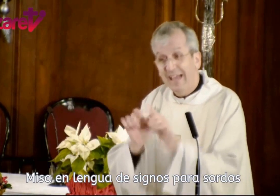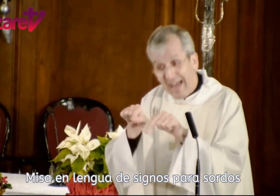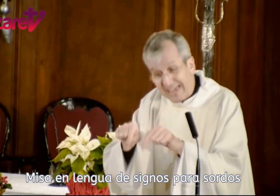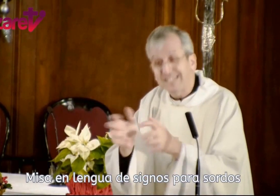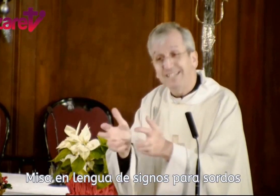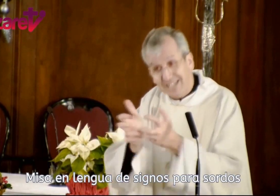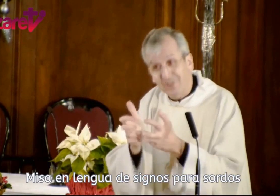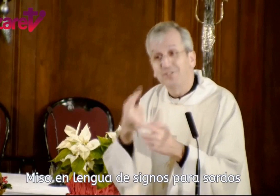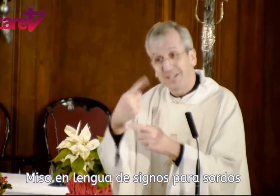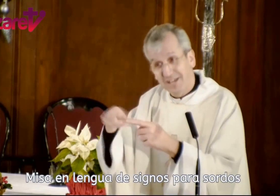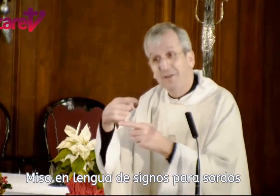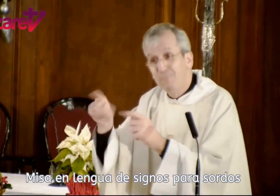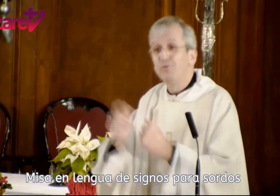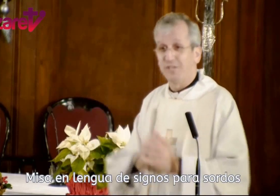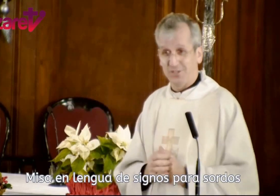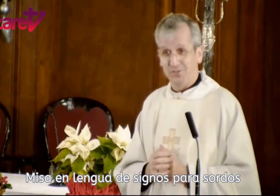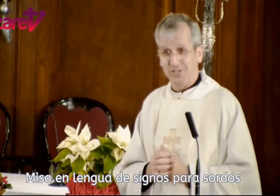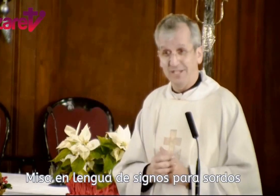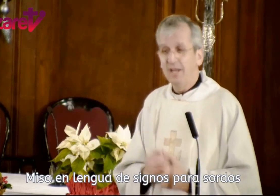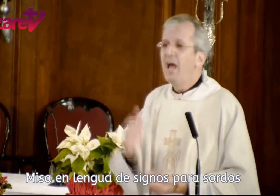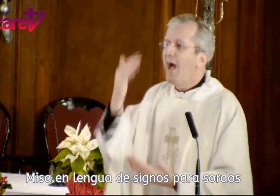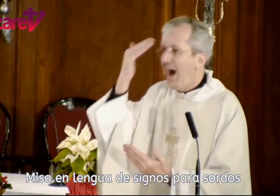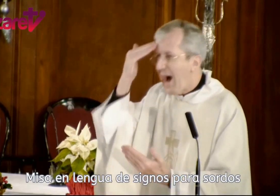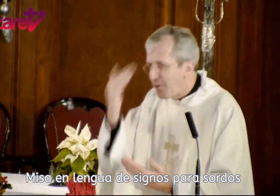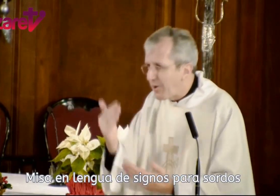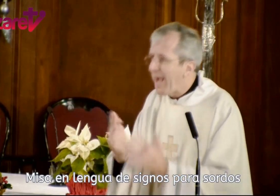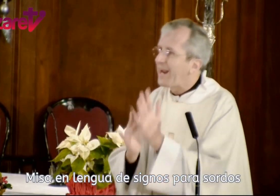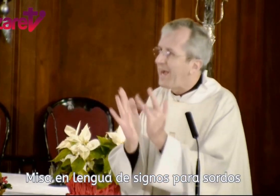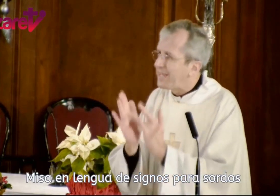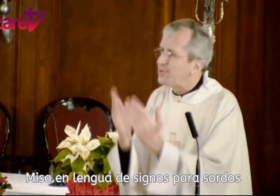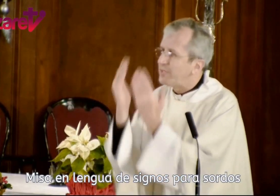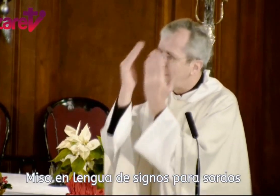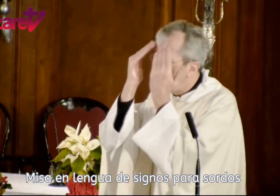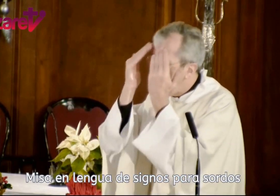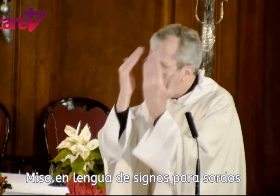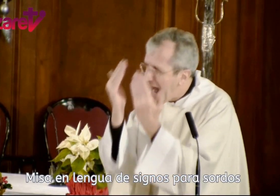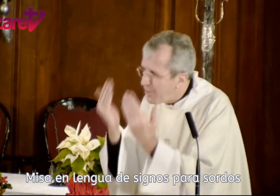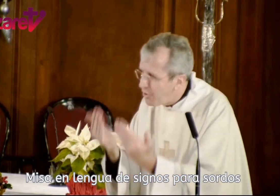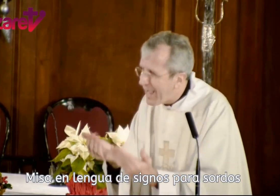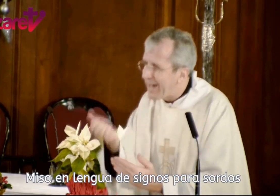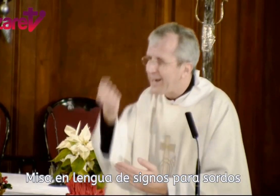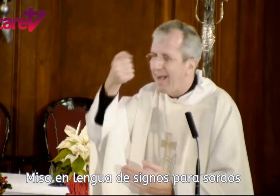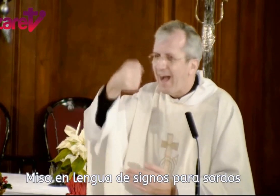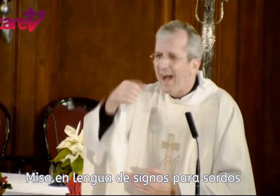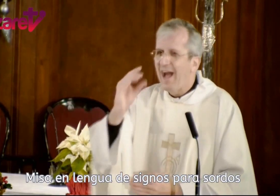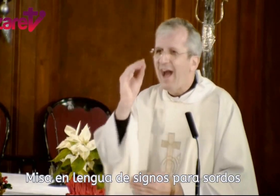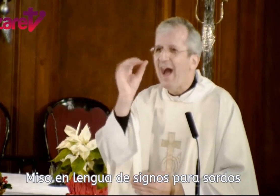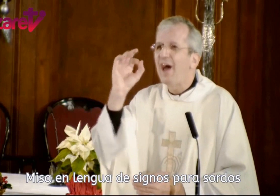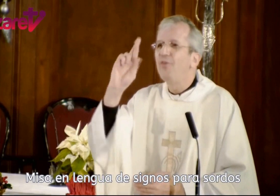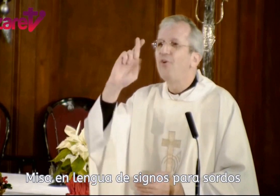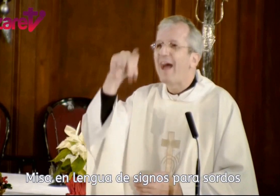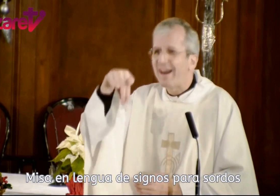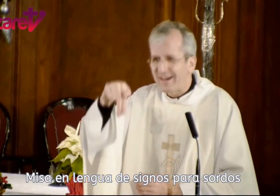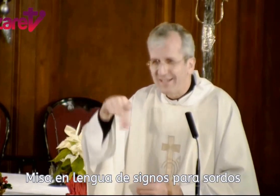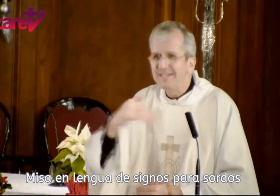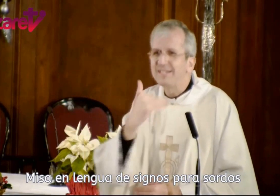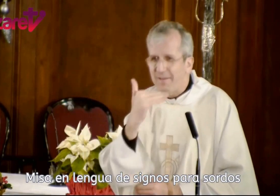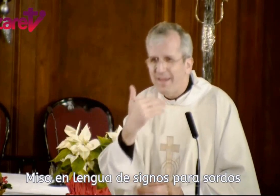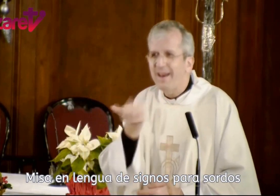así se consiguen muchas cosas, adorar a Jesús, es decir, adorar, adorar, saber